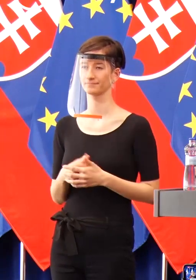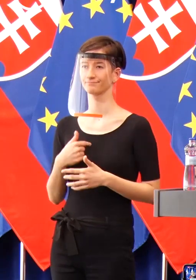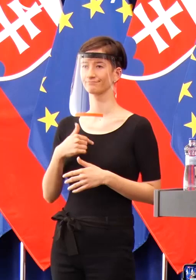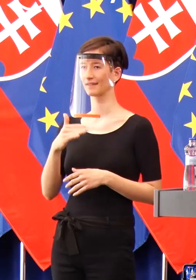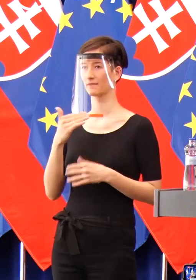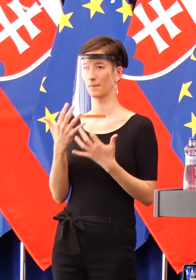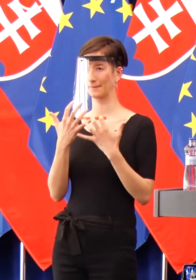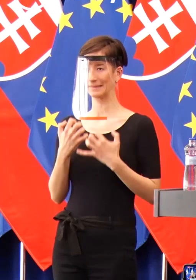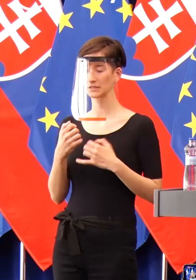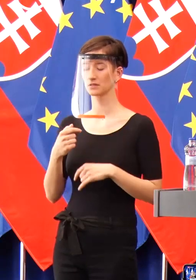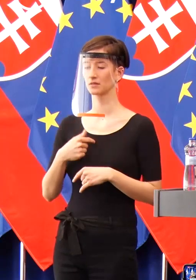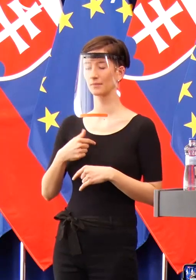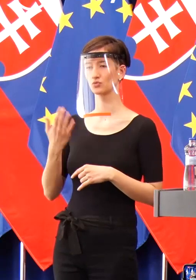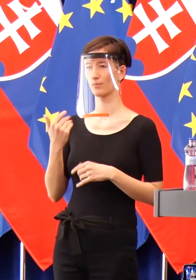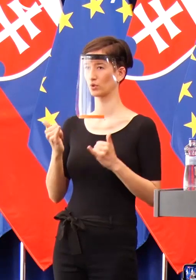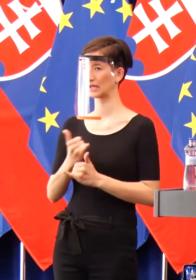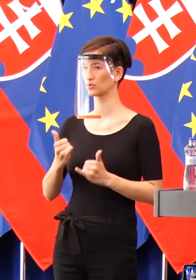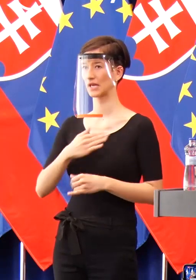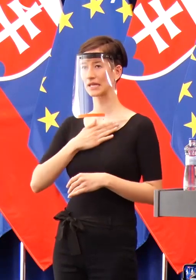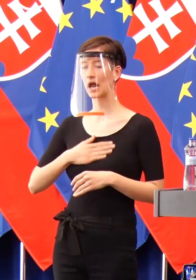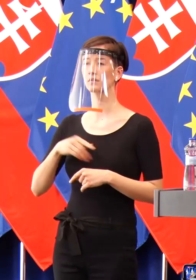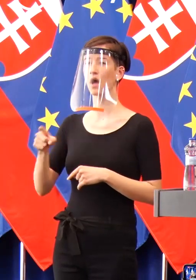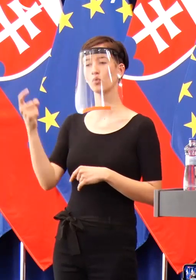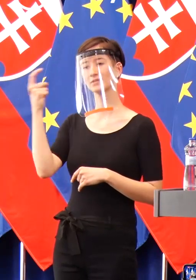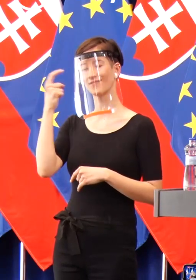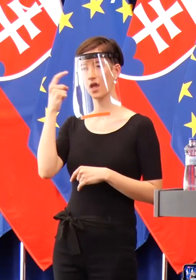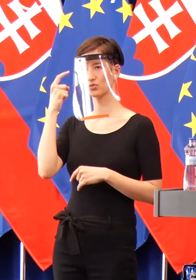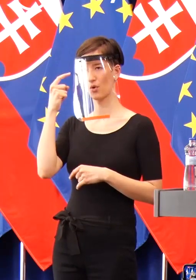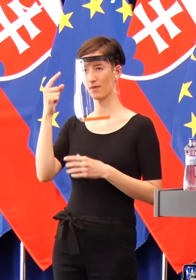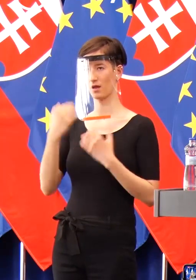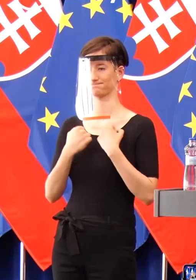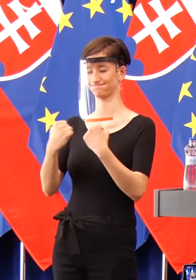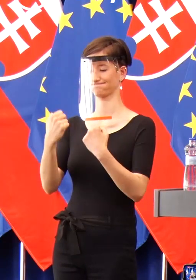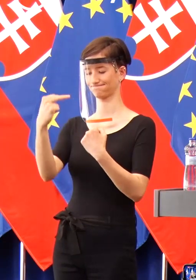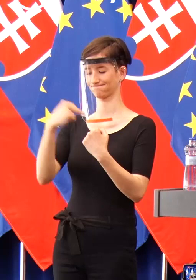si spýtoval svedomie a za tento svoj skutok, aby sa za to ospravdlnil.